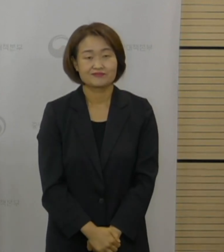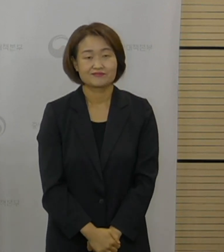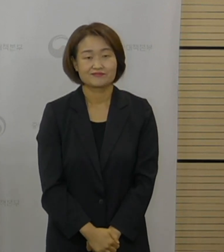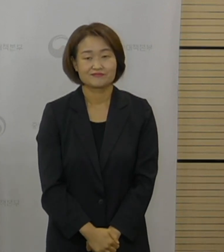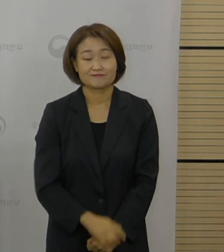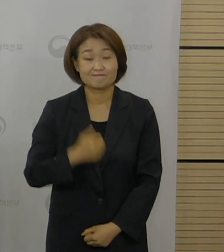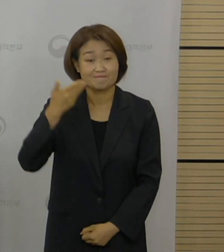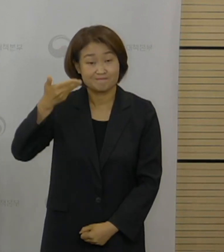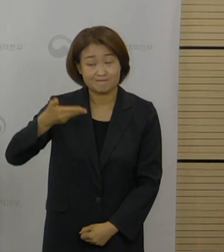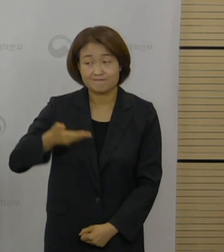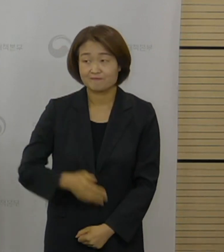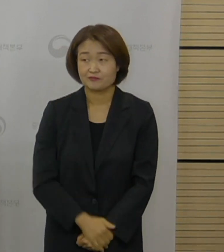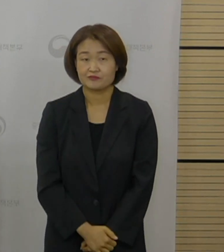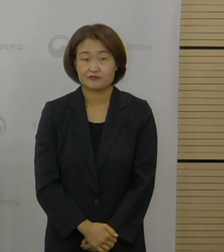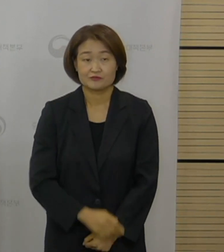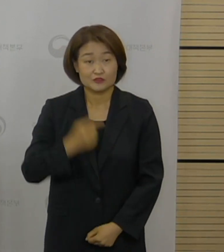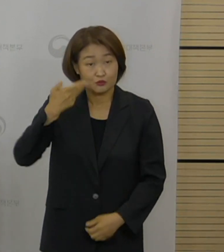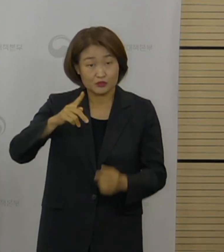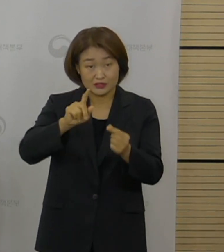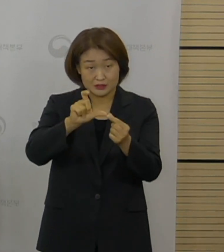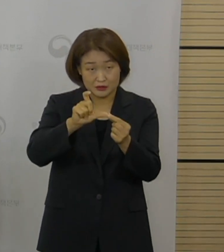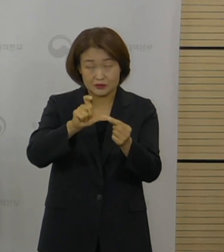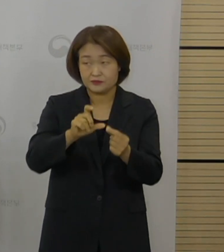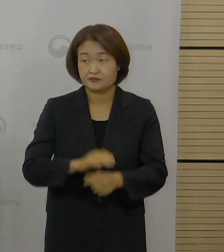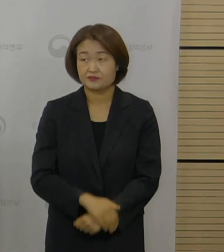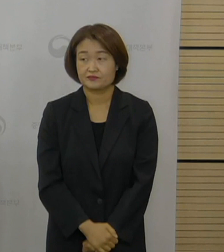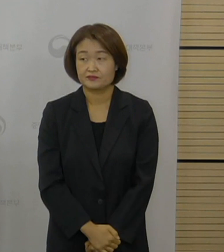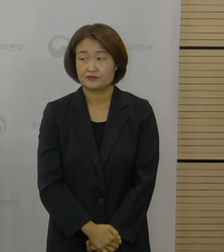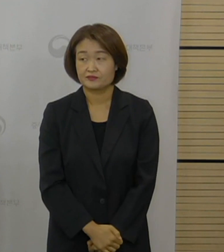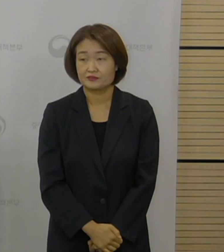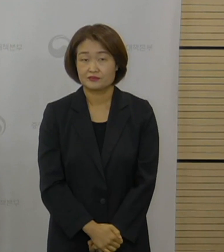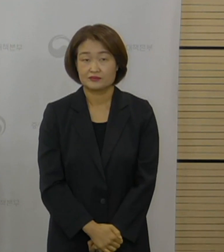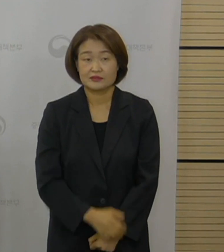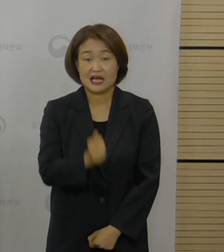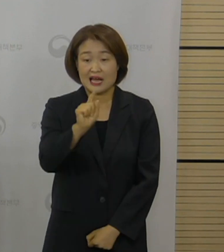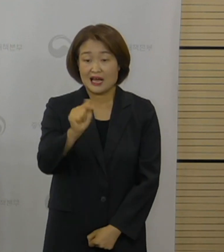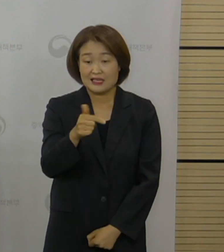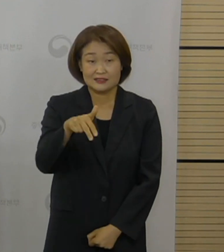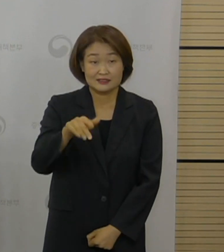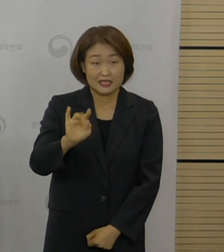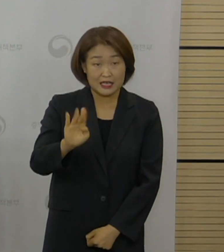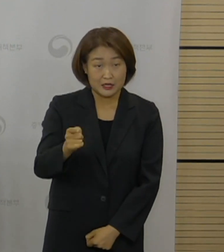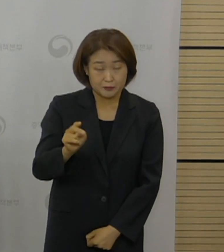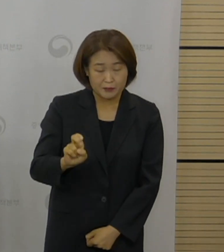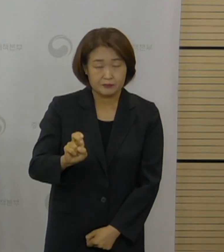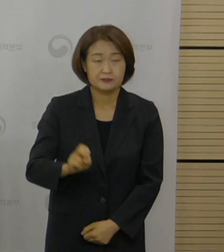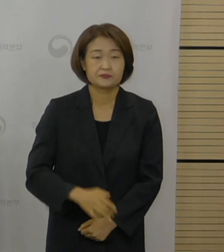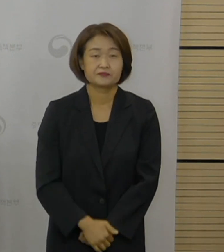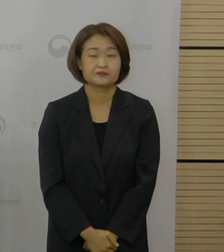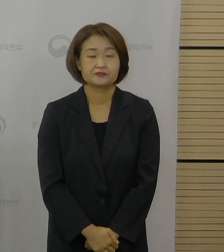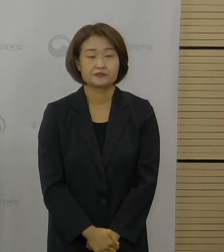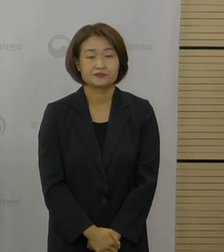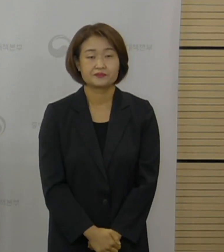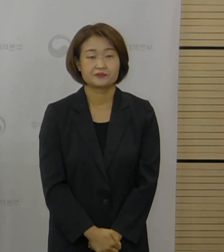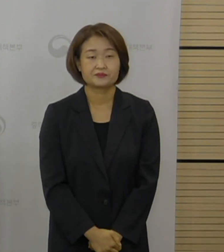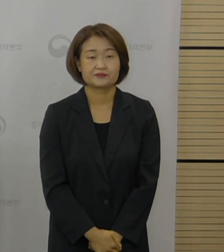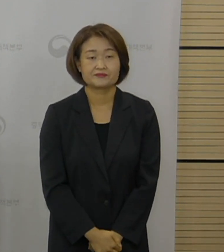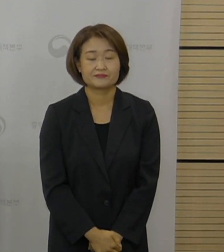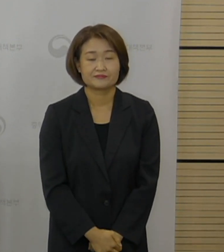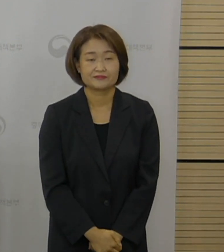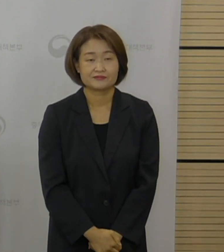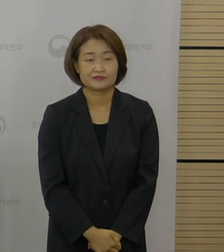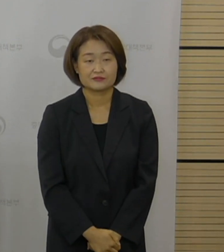열다섯 번째 질문 주신 매경 한재범 기자님 매일경제 한재범 기자님 질문입니다.